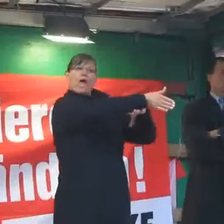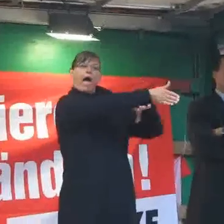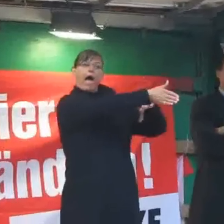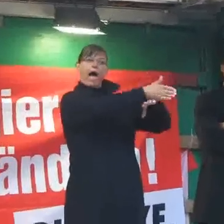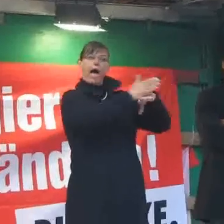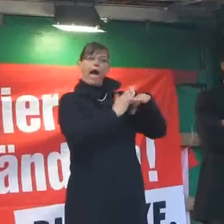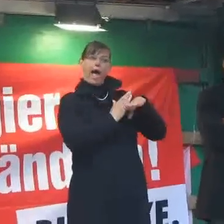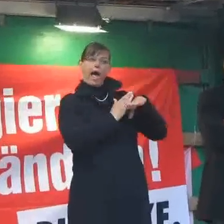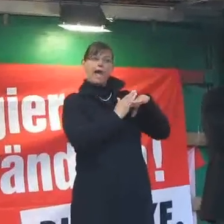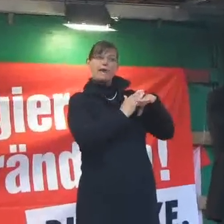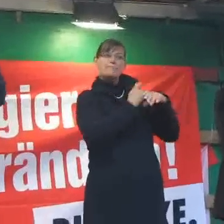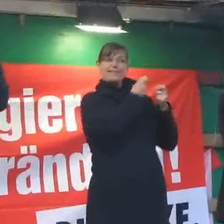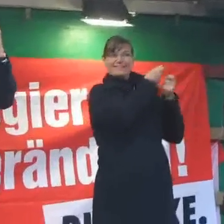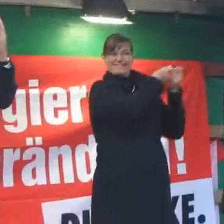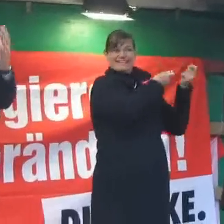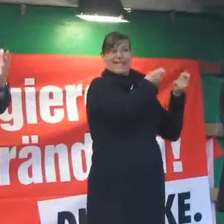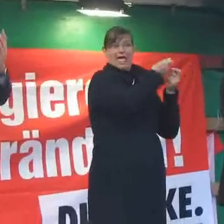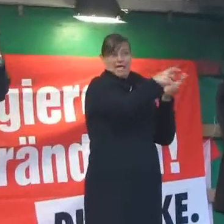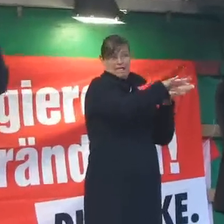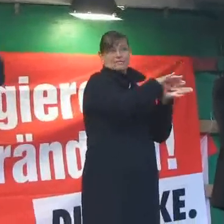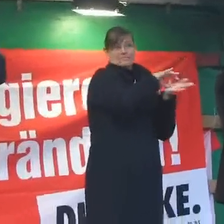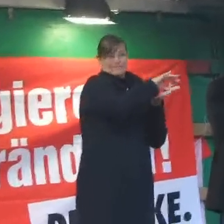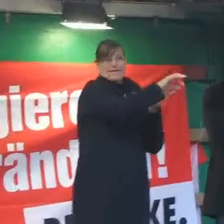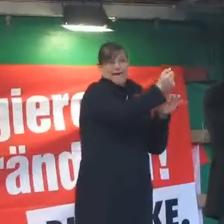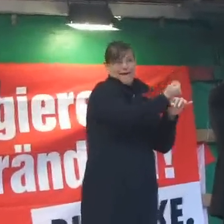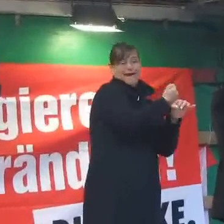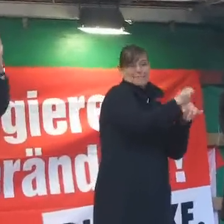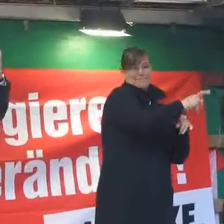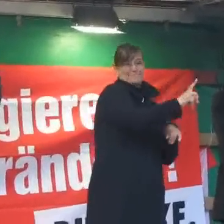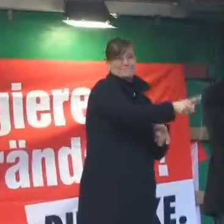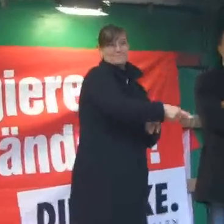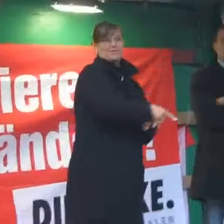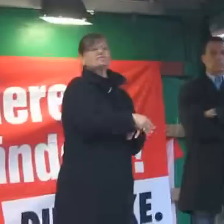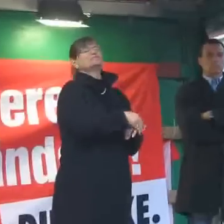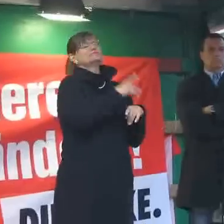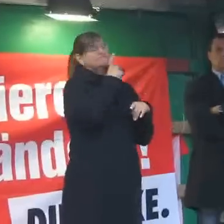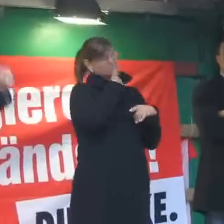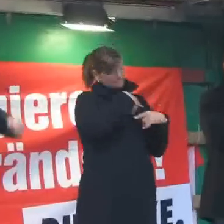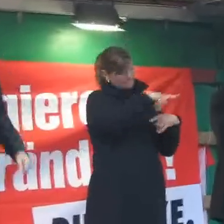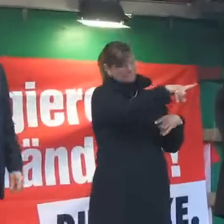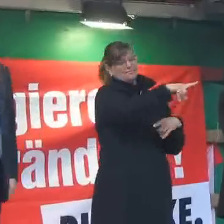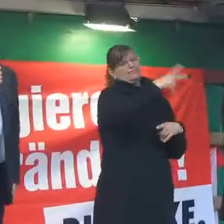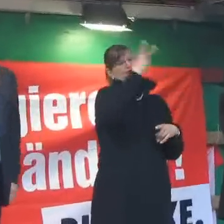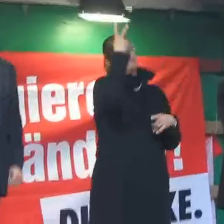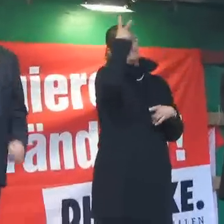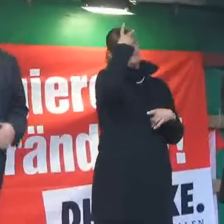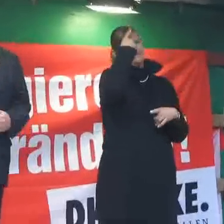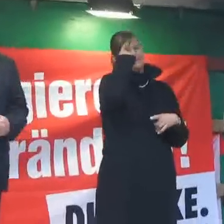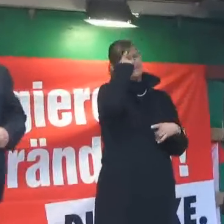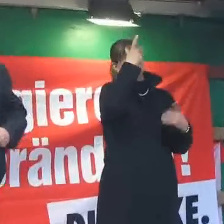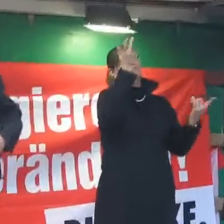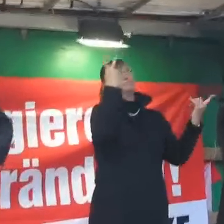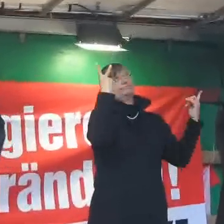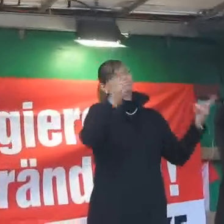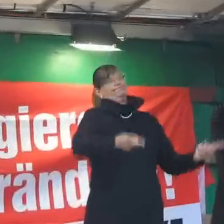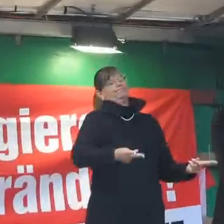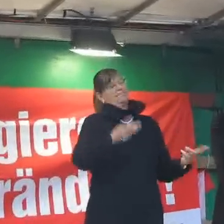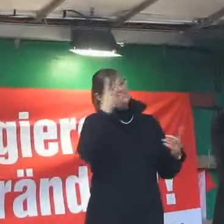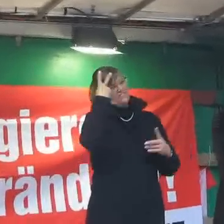wünschte mir das. Dann würden die wach werden und dann würden sie kapieren, was da eigentlich passiert.